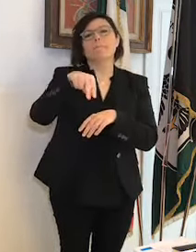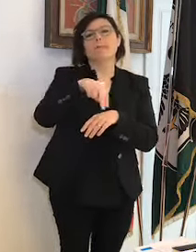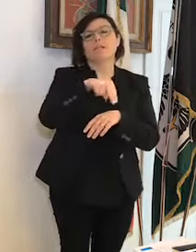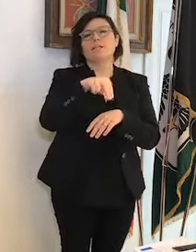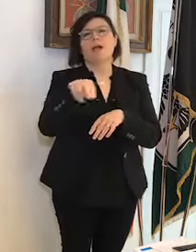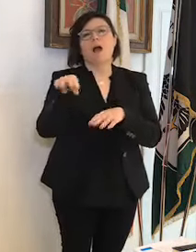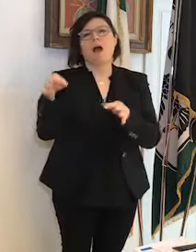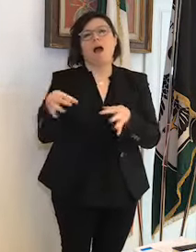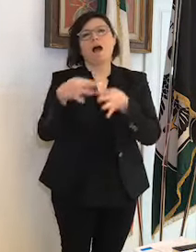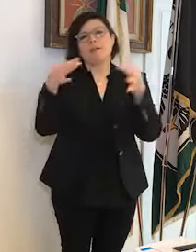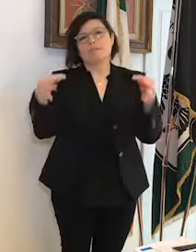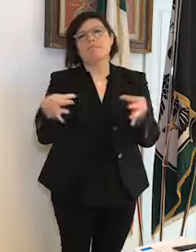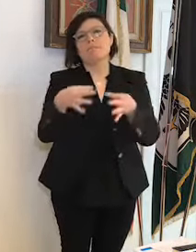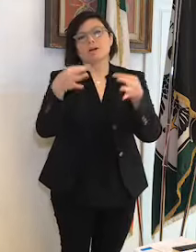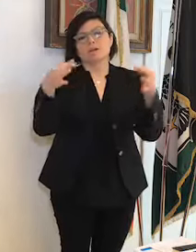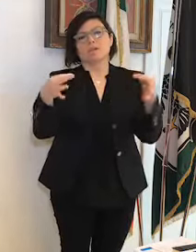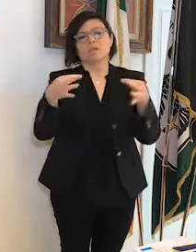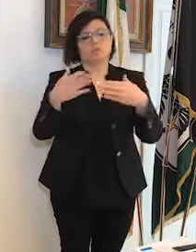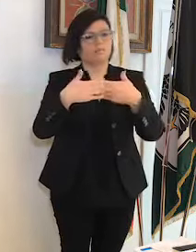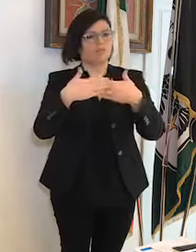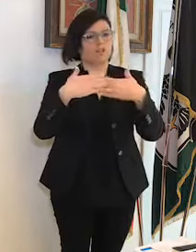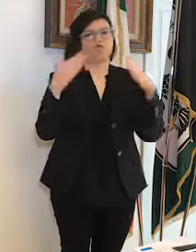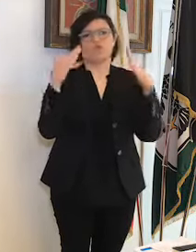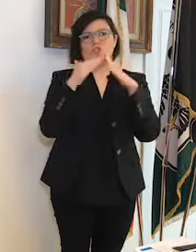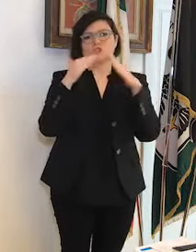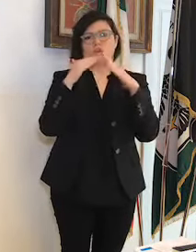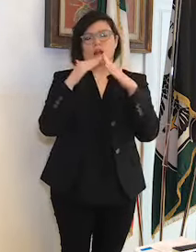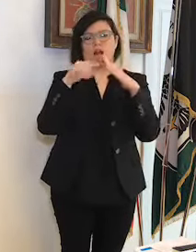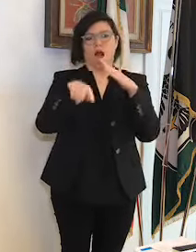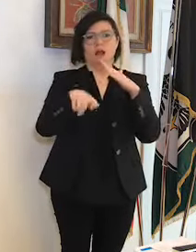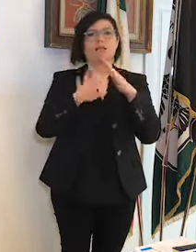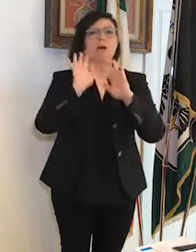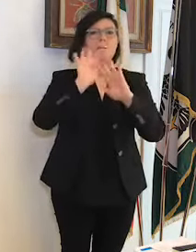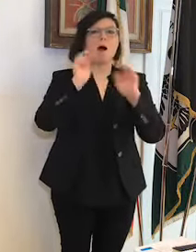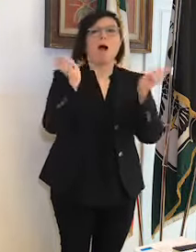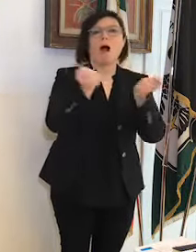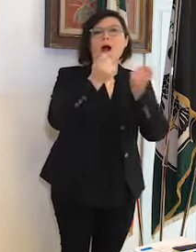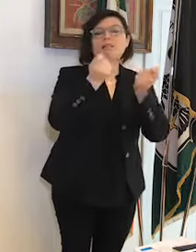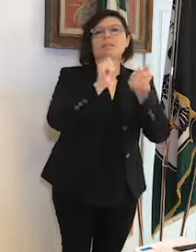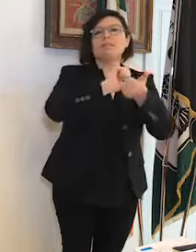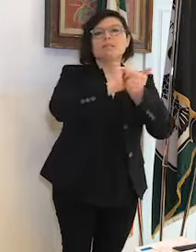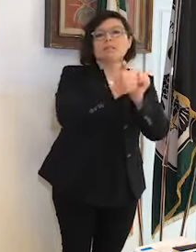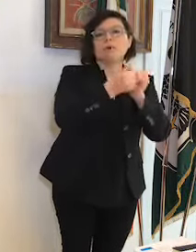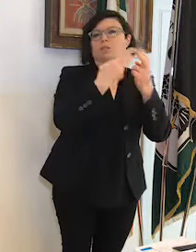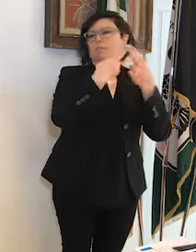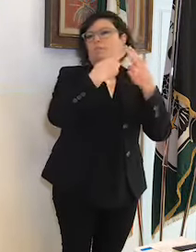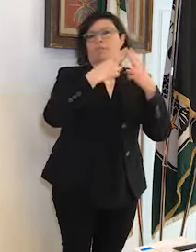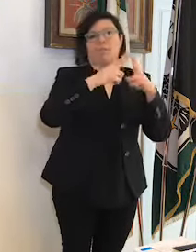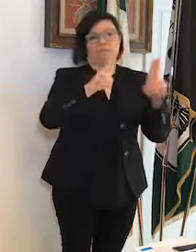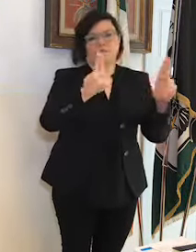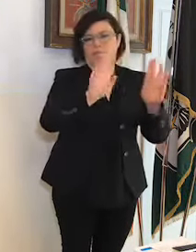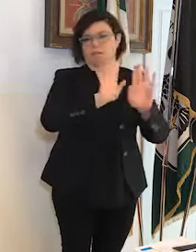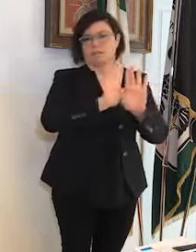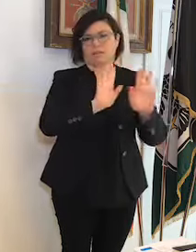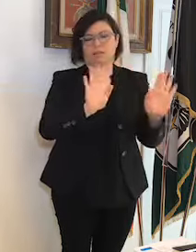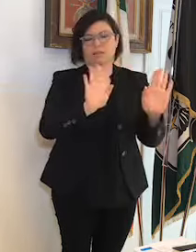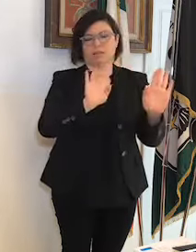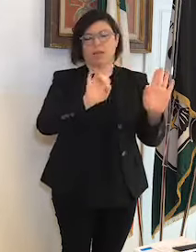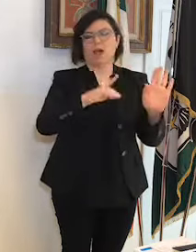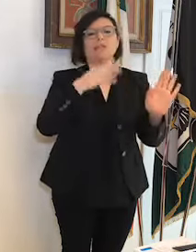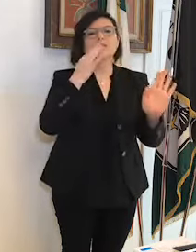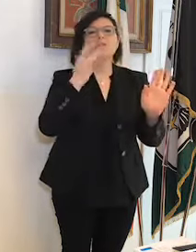vietata eh l'attività sportiva non ci sono alleggerimenti di